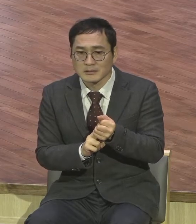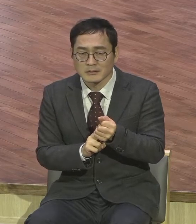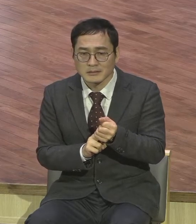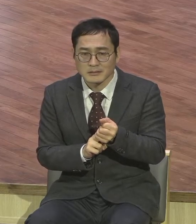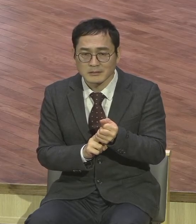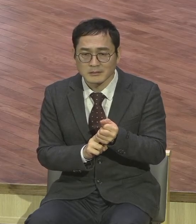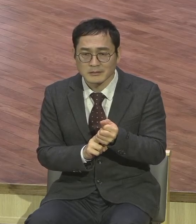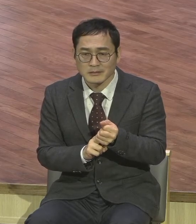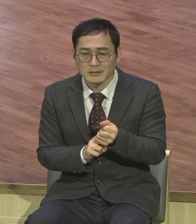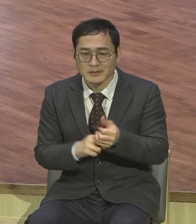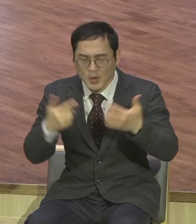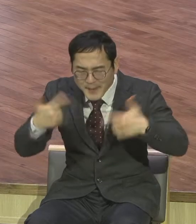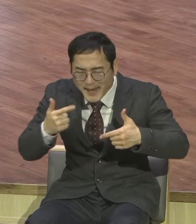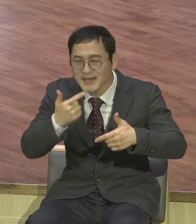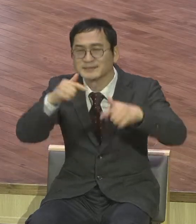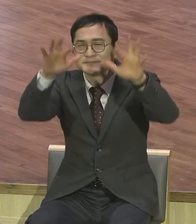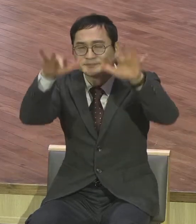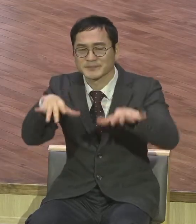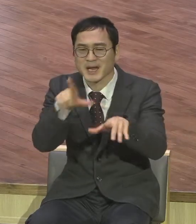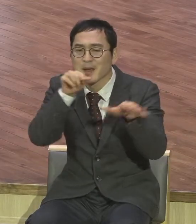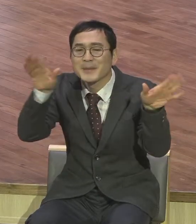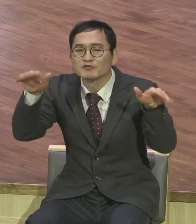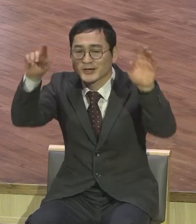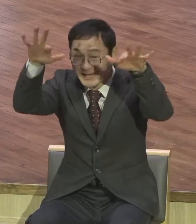반성에서 생소가 쏟아지는 거 다 마셔놓고